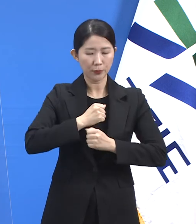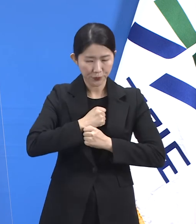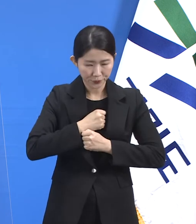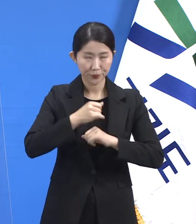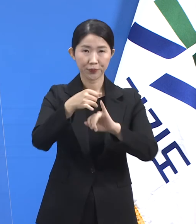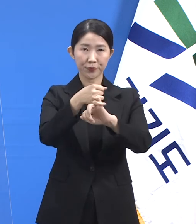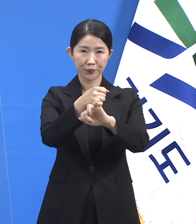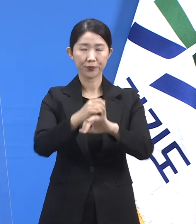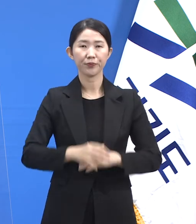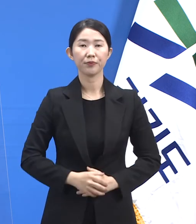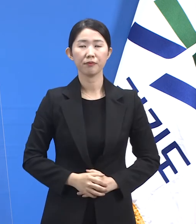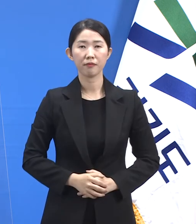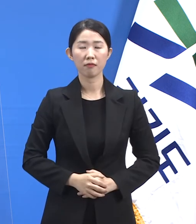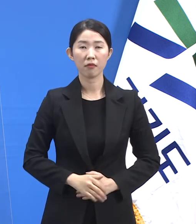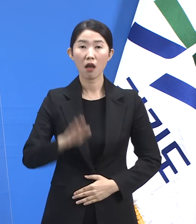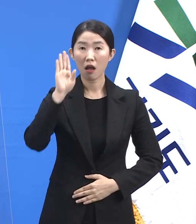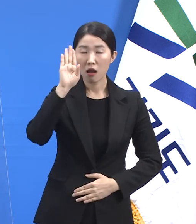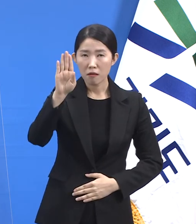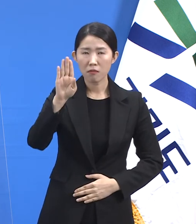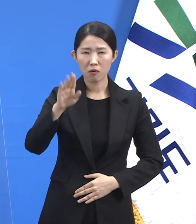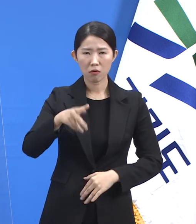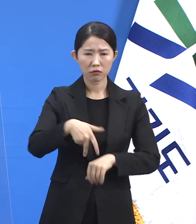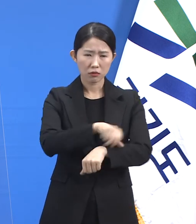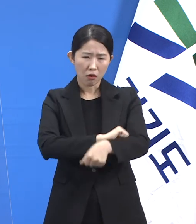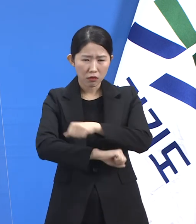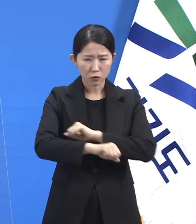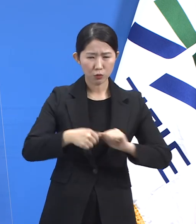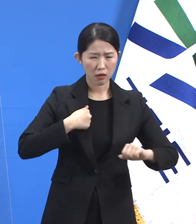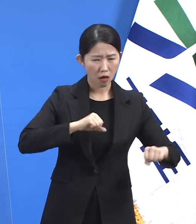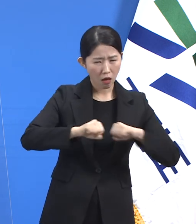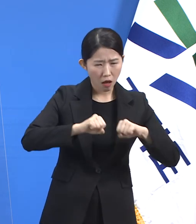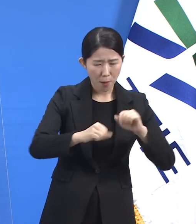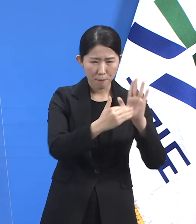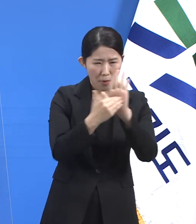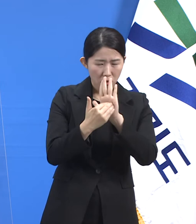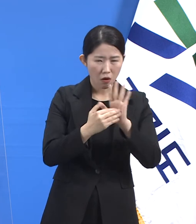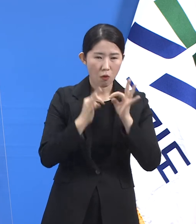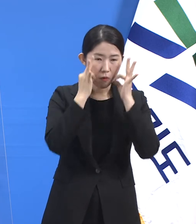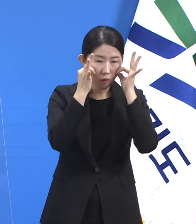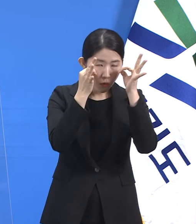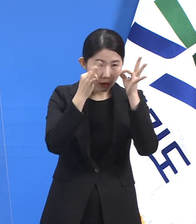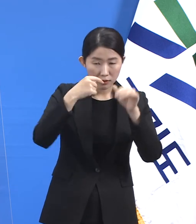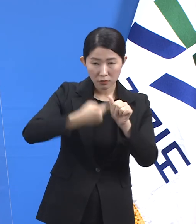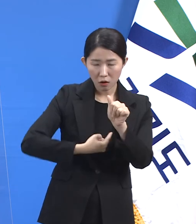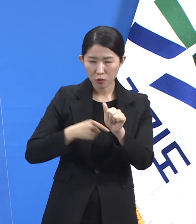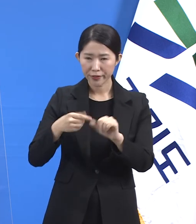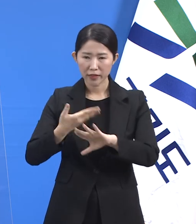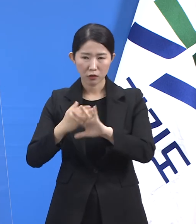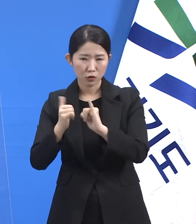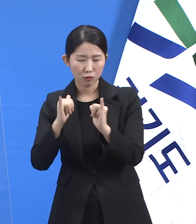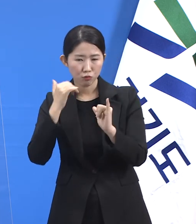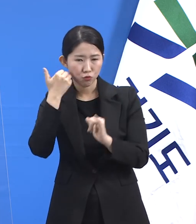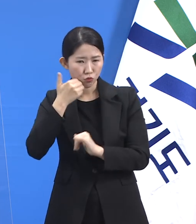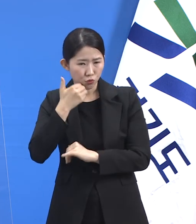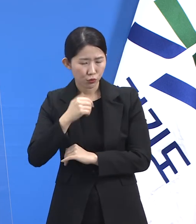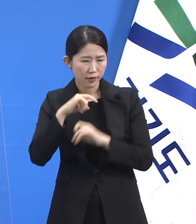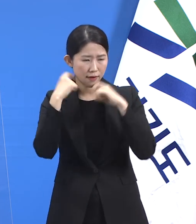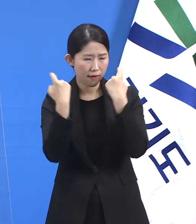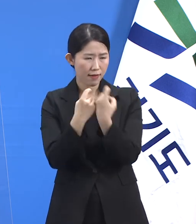적극적인 방역 대응 활동이 혹시 개인의 인권을 침해하지 않을지 향후에도 세심하게 살피겠습니다.